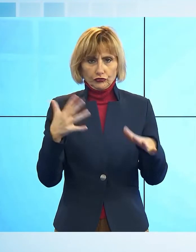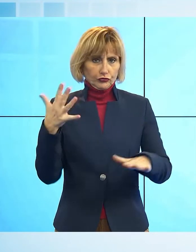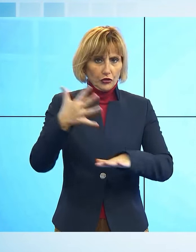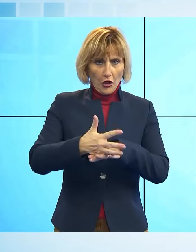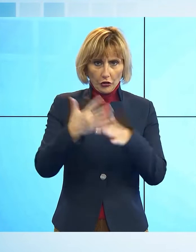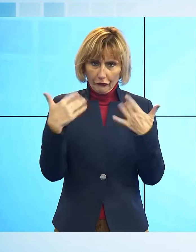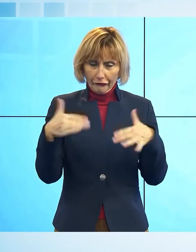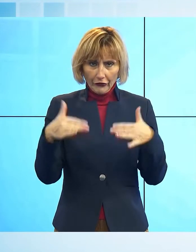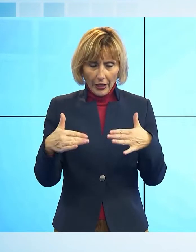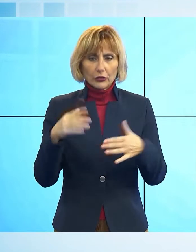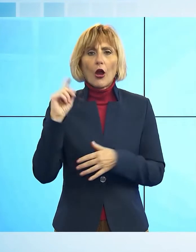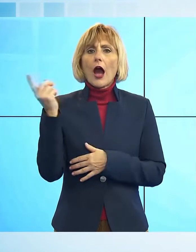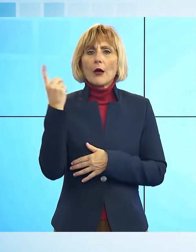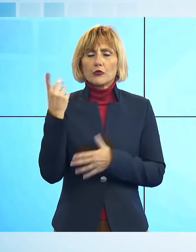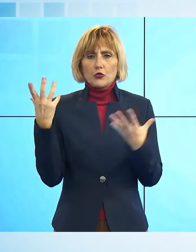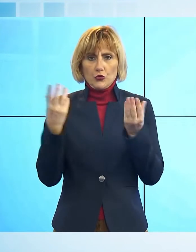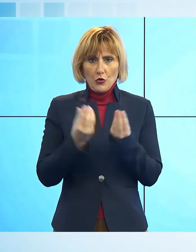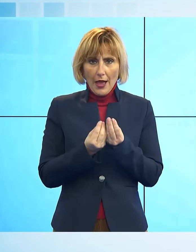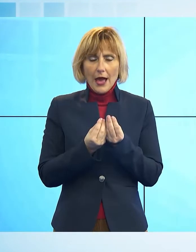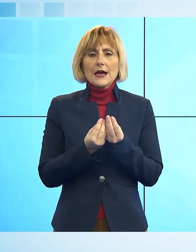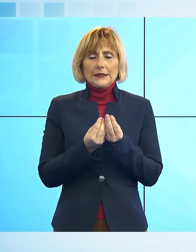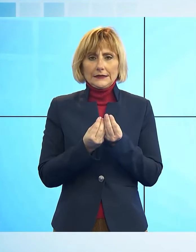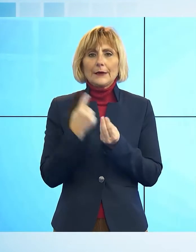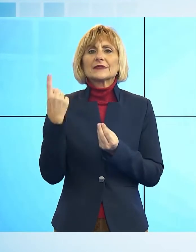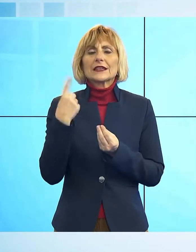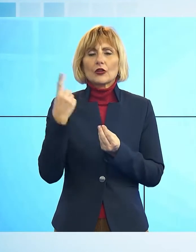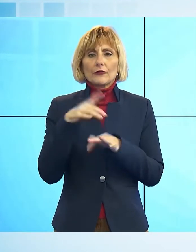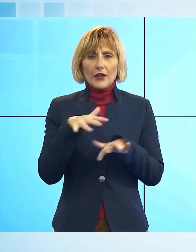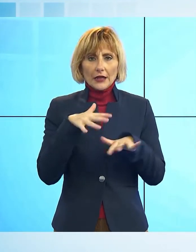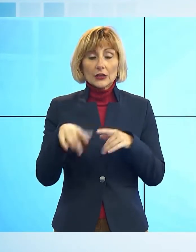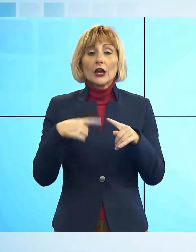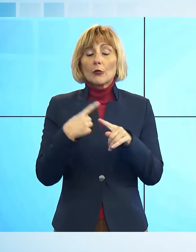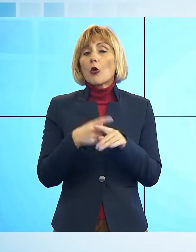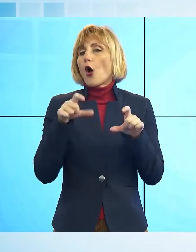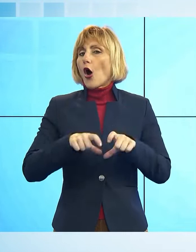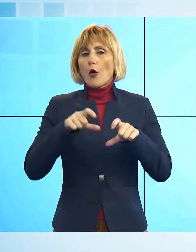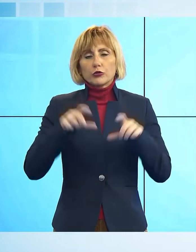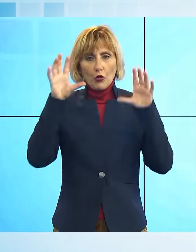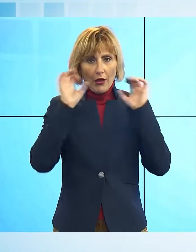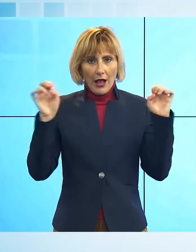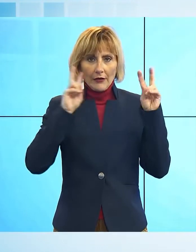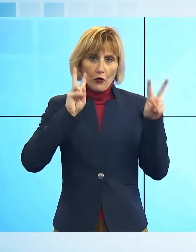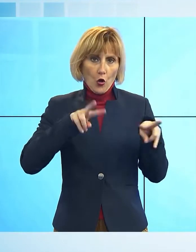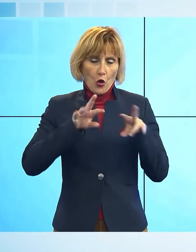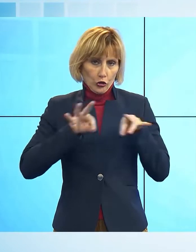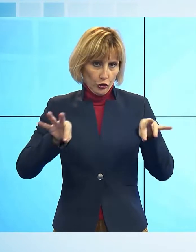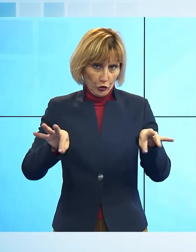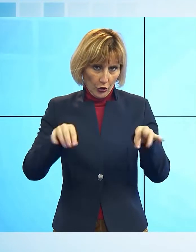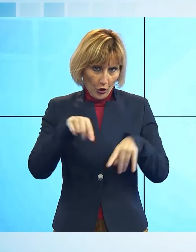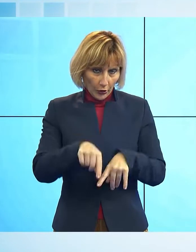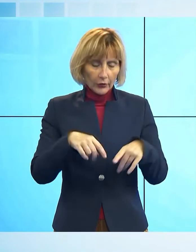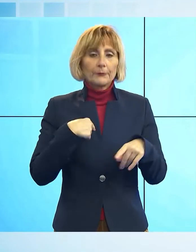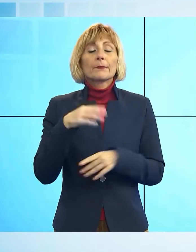insieme ad un'ambulanza della misericordia di Viareggio, oltre ai carabinieri per i rilievi. L'uomo per un periodo ha